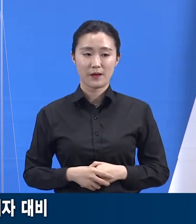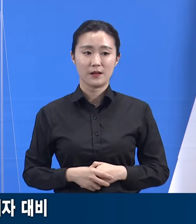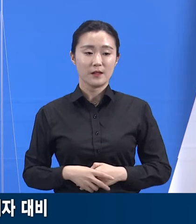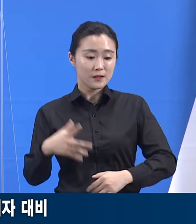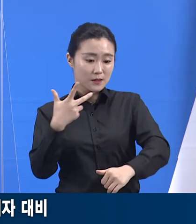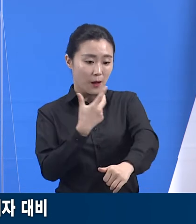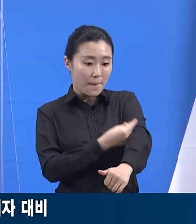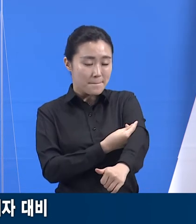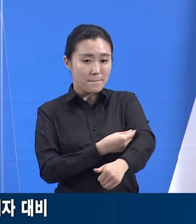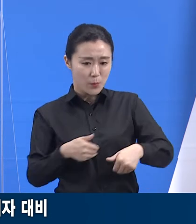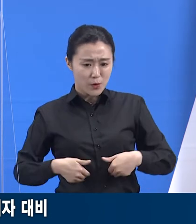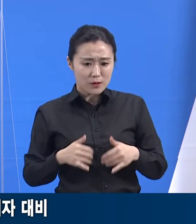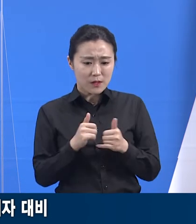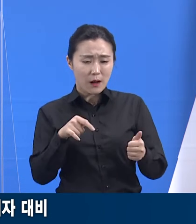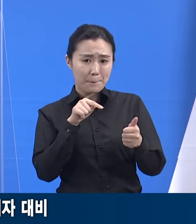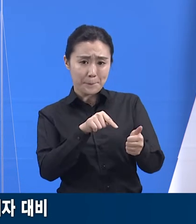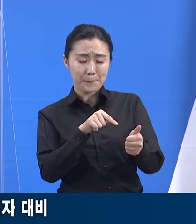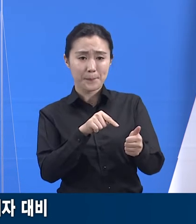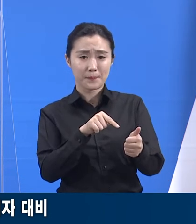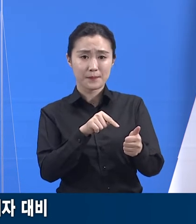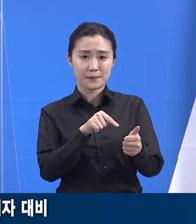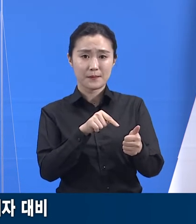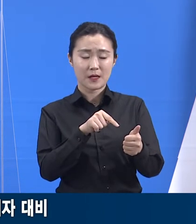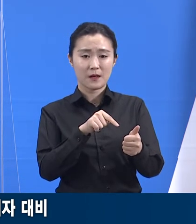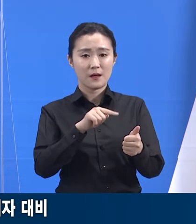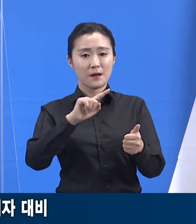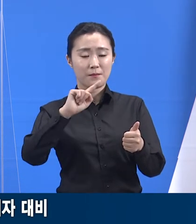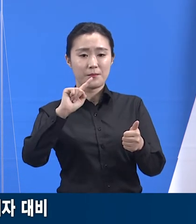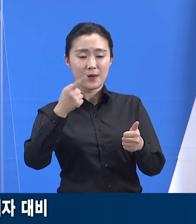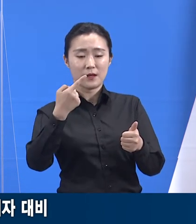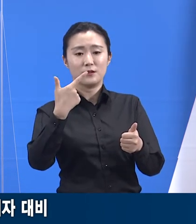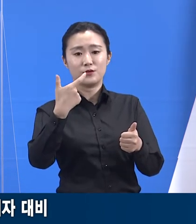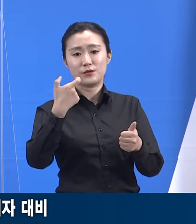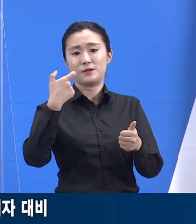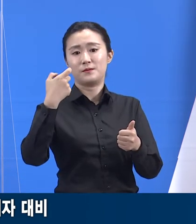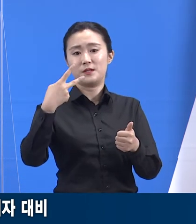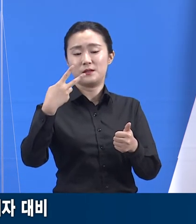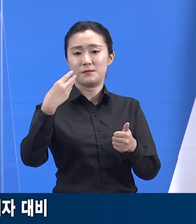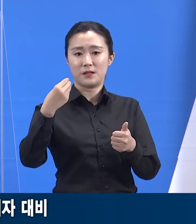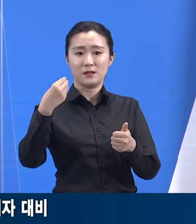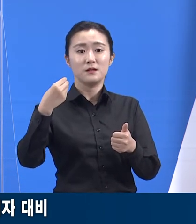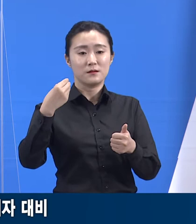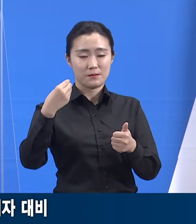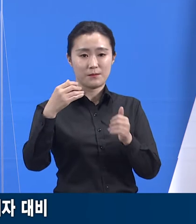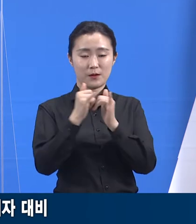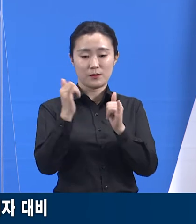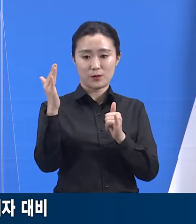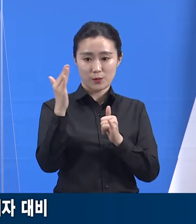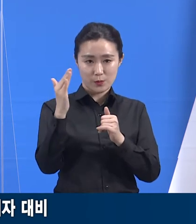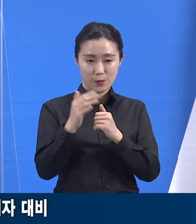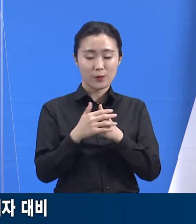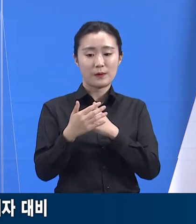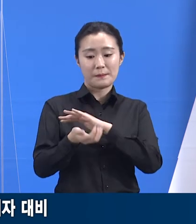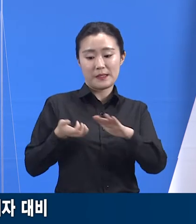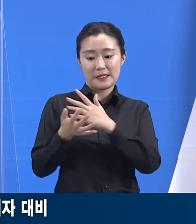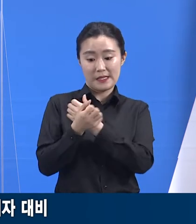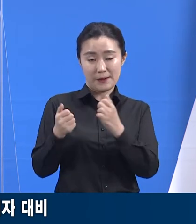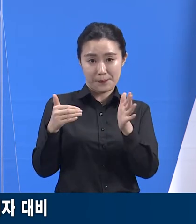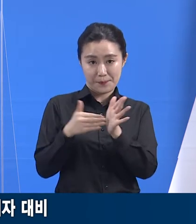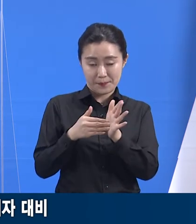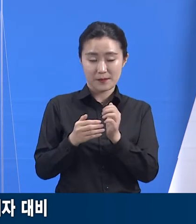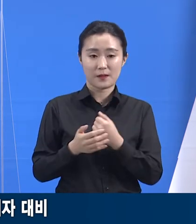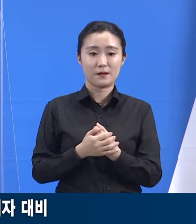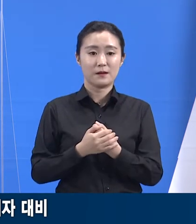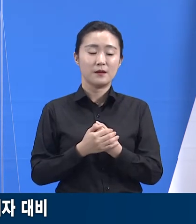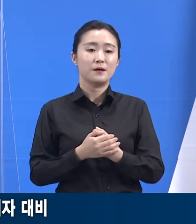161만 3,386명이 사전 예약을 등록하였고 160만 9